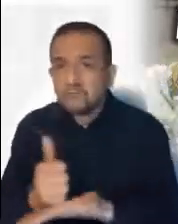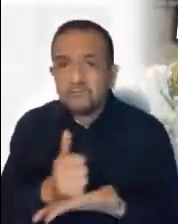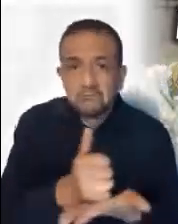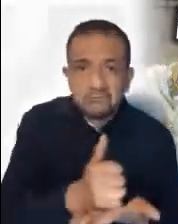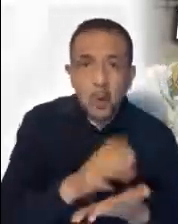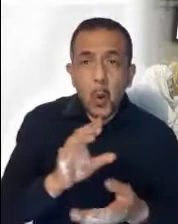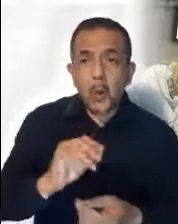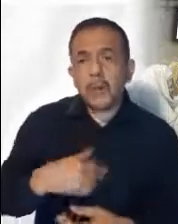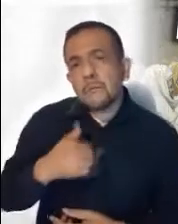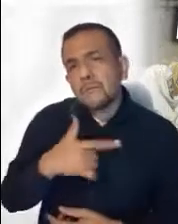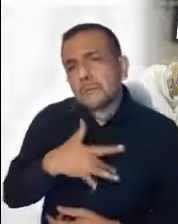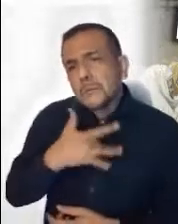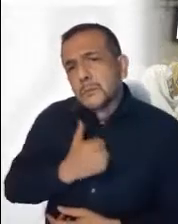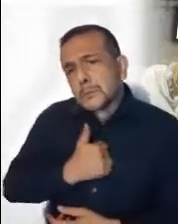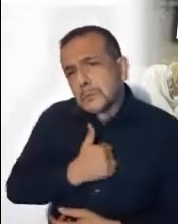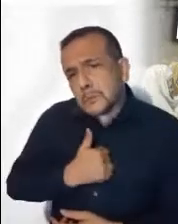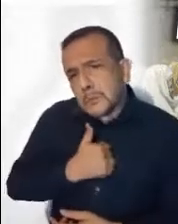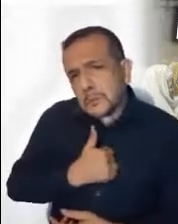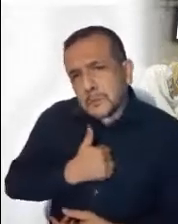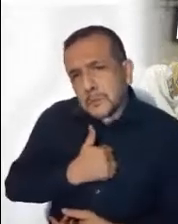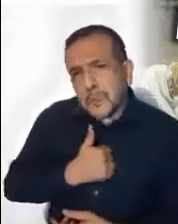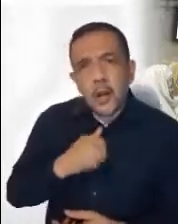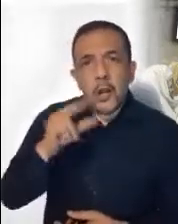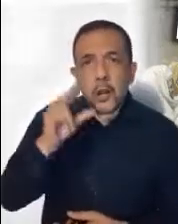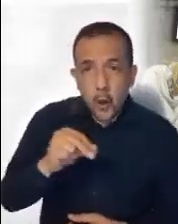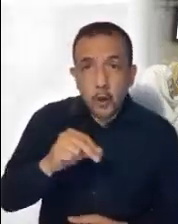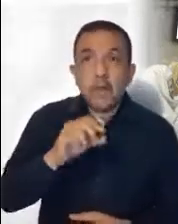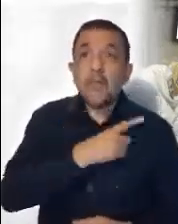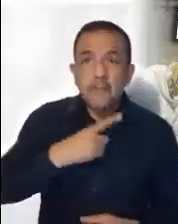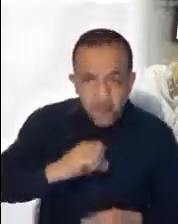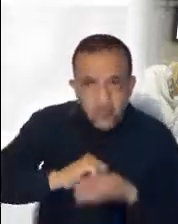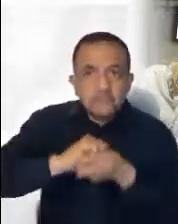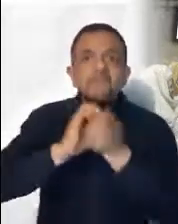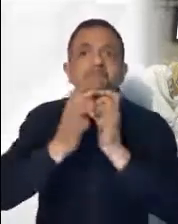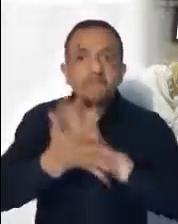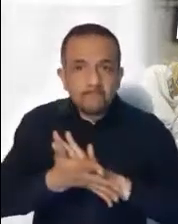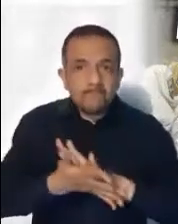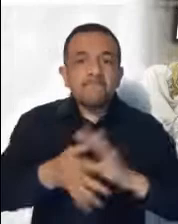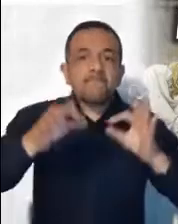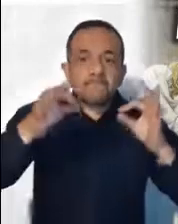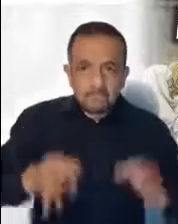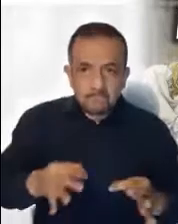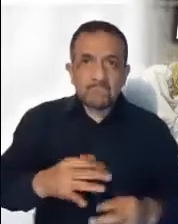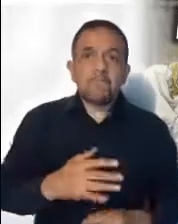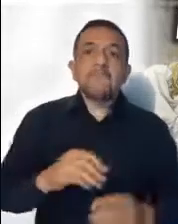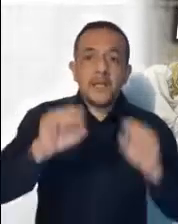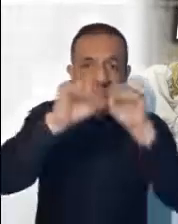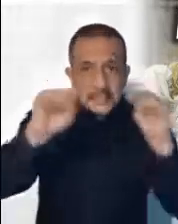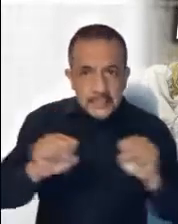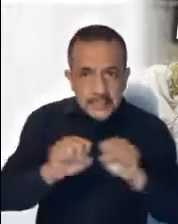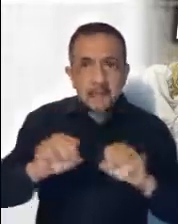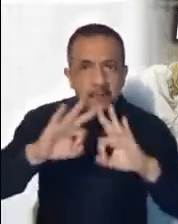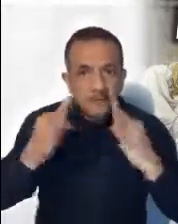No gestos lastimeros por los más débiles, sino una verdadera transformación de nuestro mundo y de nuestras estructuras.